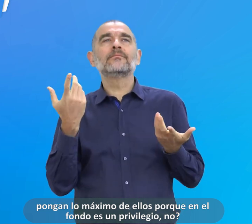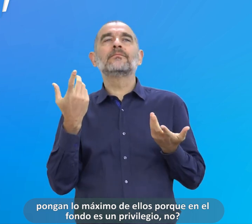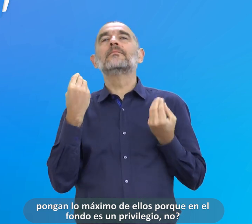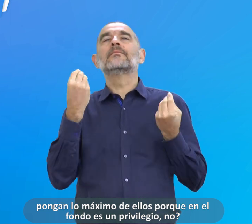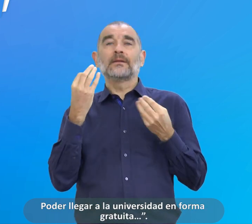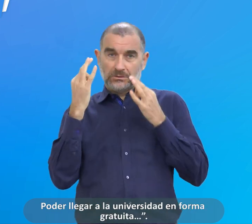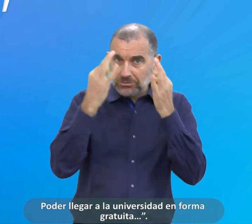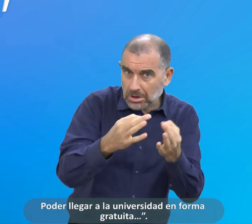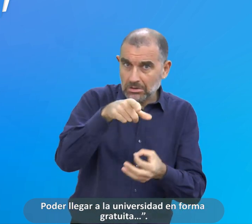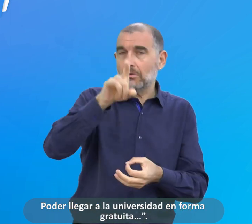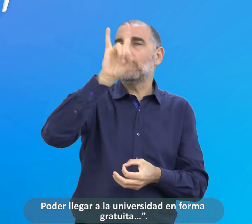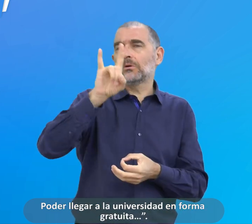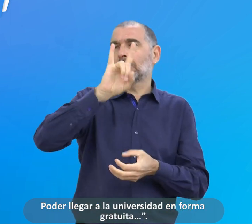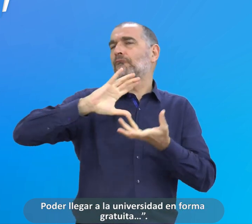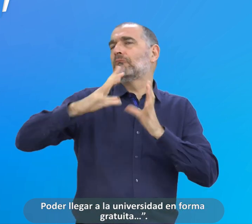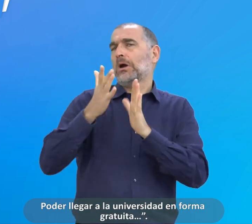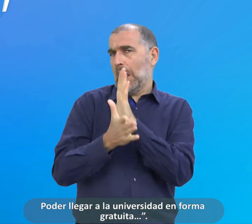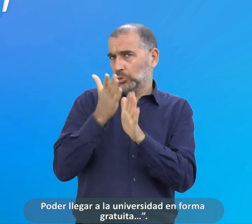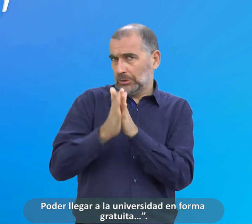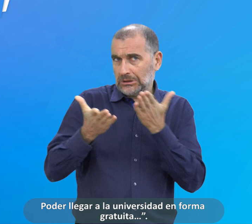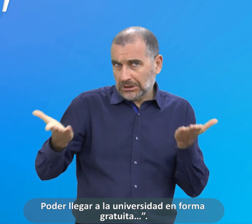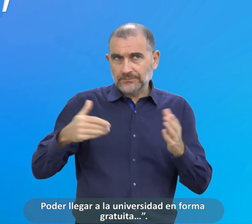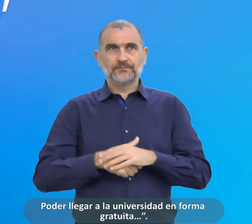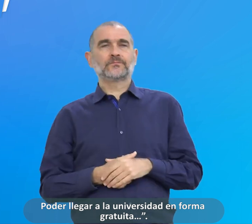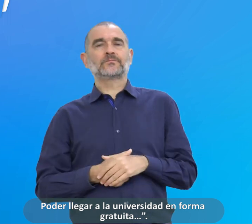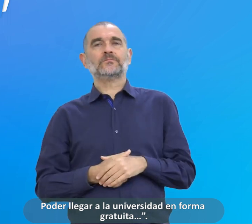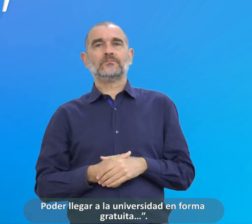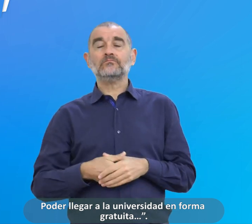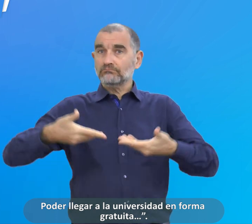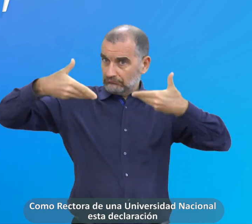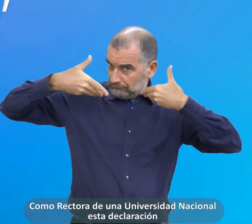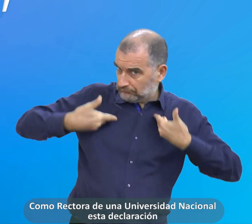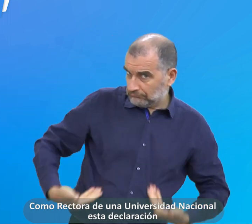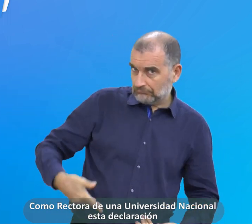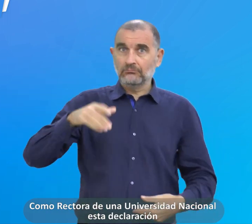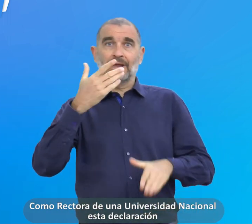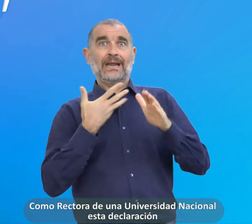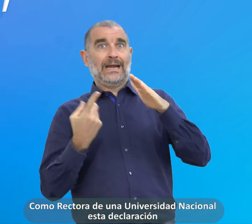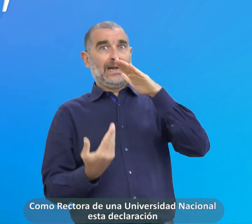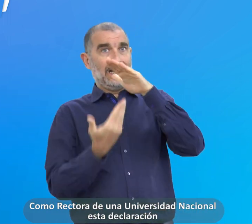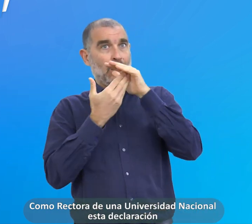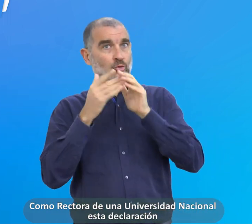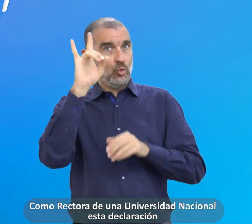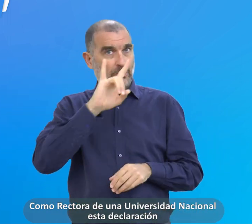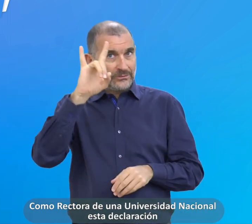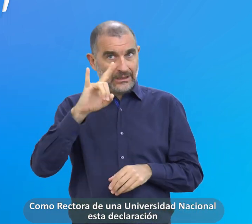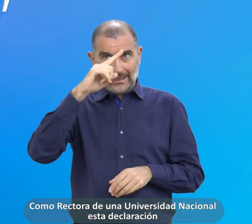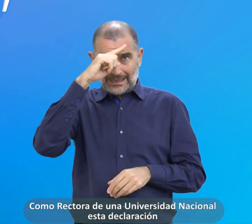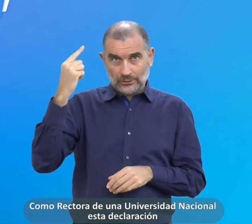¿no?, poder llegar a la universidad en forma gratuita. Como rectora de una